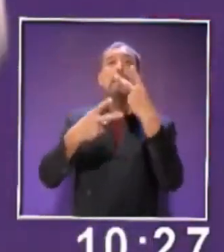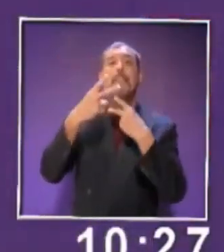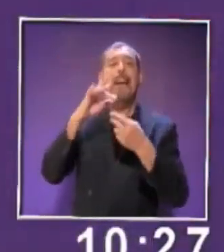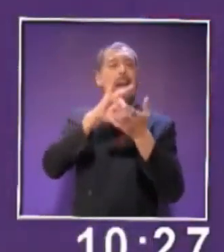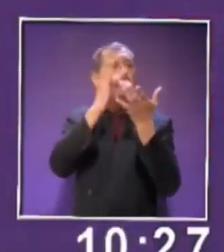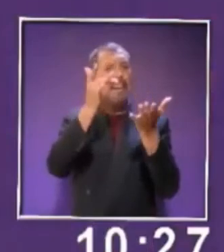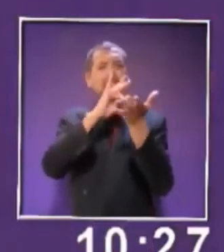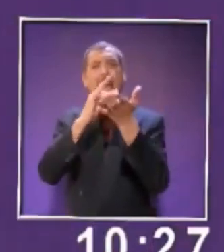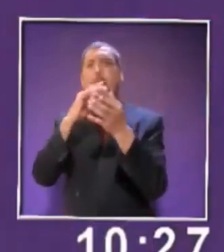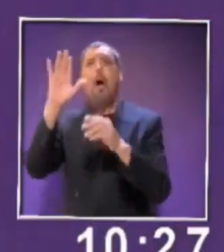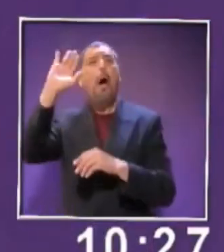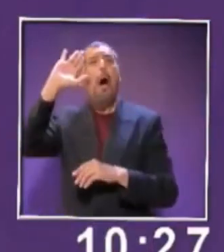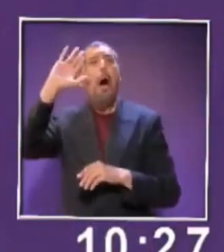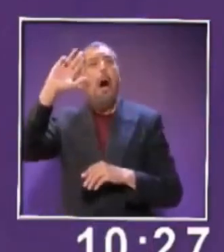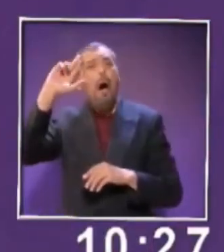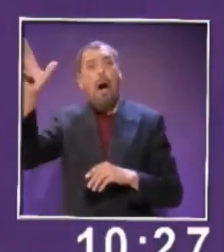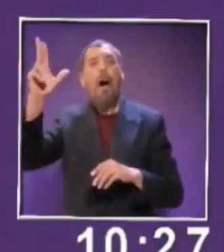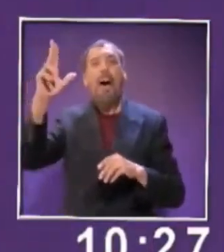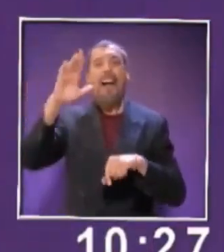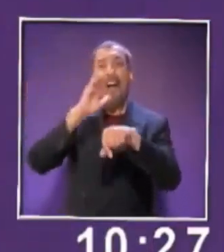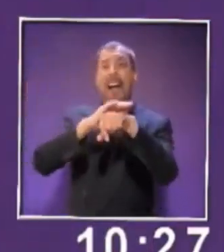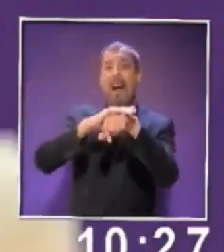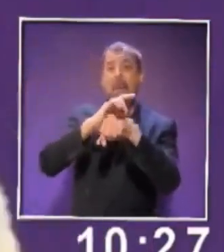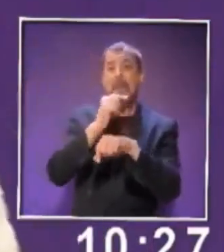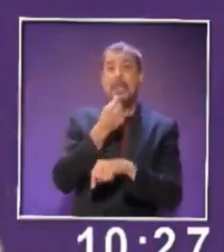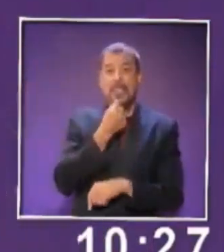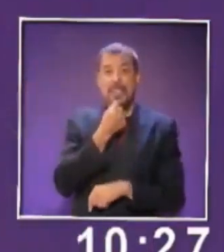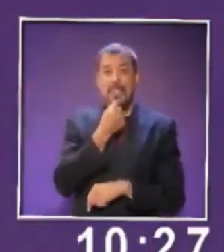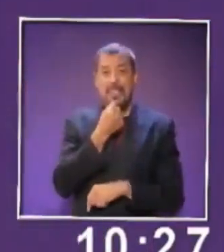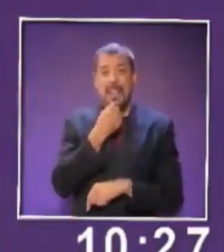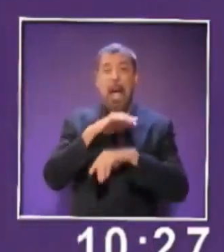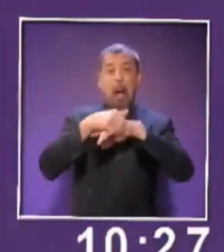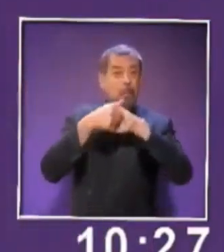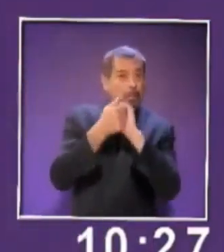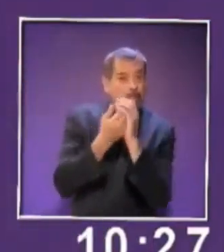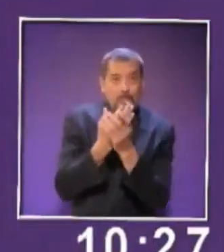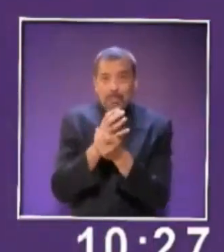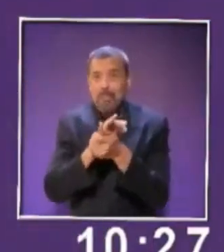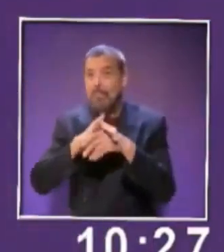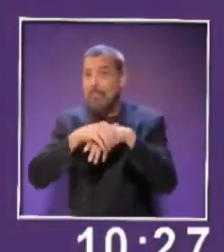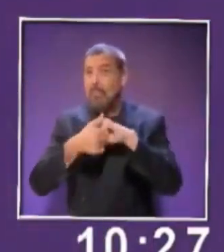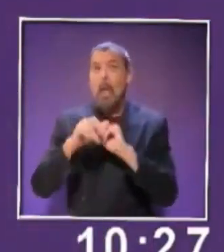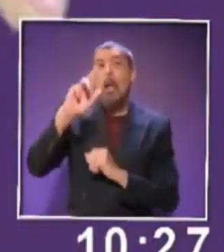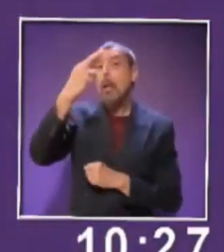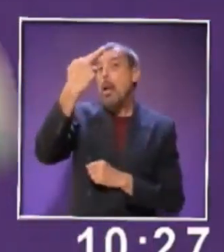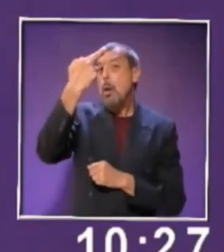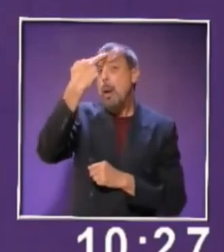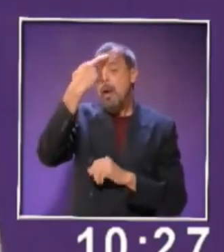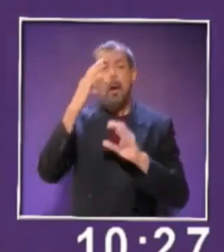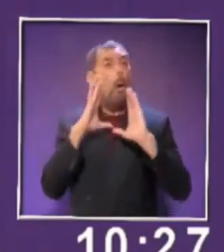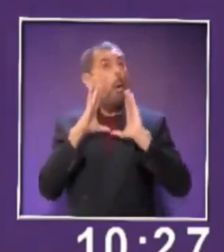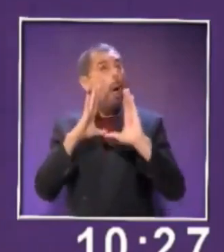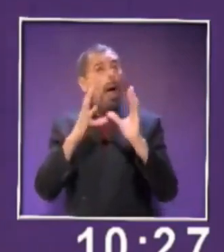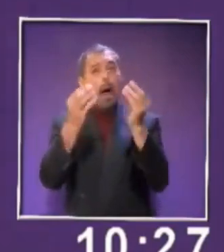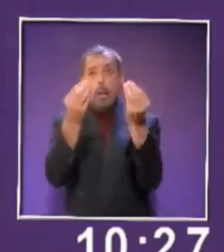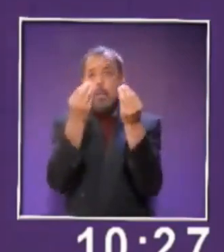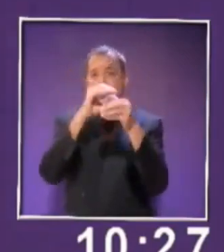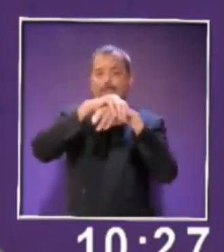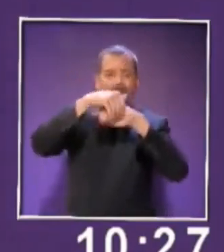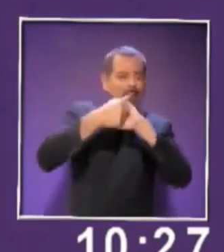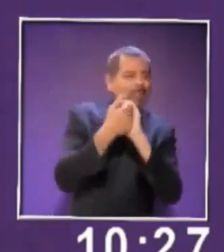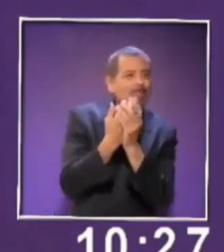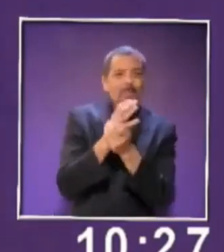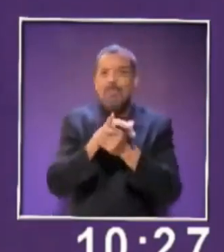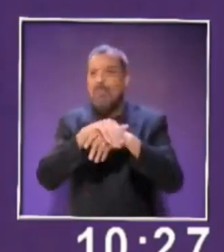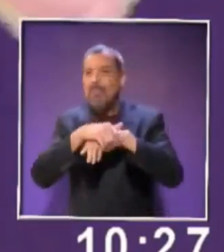Hola, amiguitos, ¿cómo están? ¿Ya se lavaron las manitas? Recuerden que nos tenemos que cuidar y lavarnos muy bien las